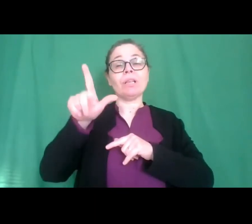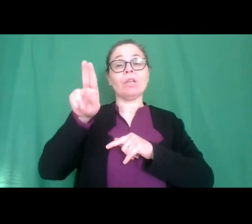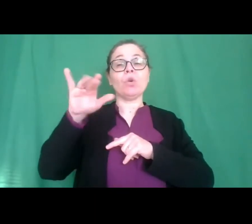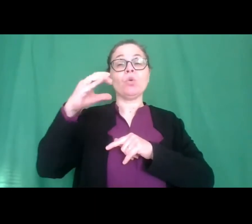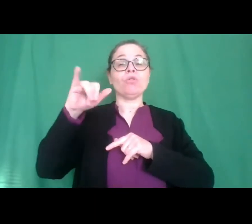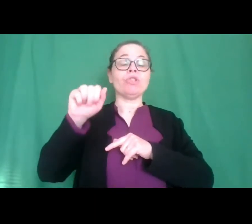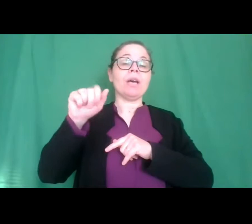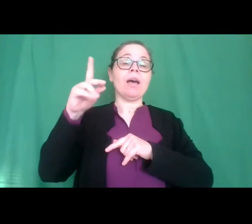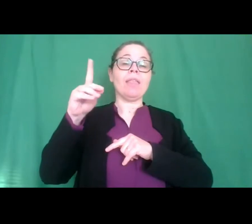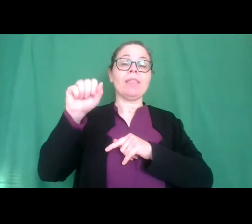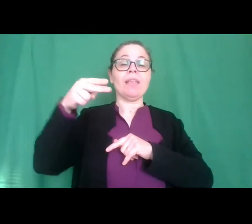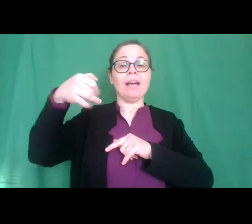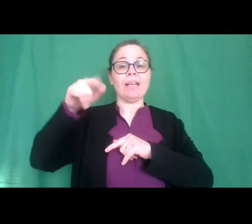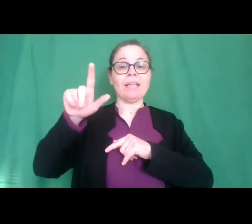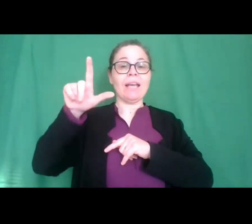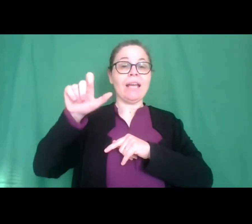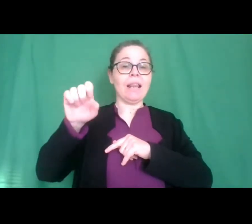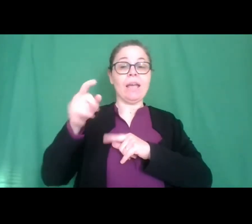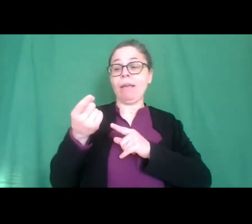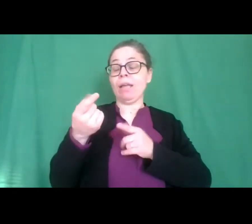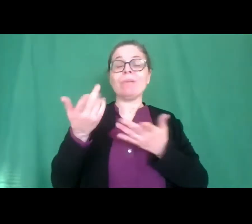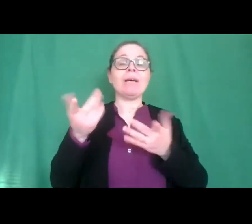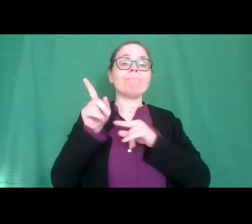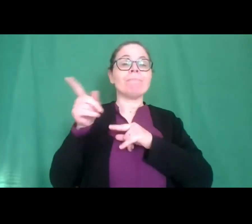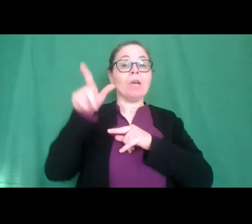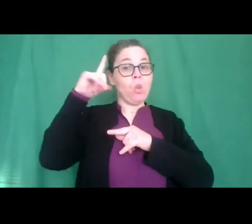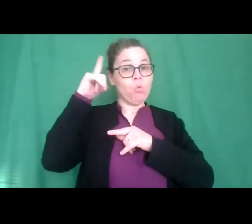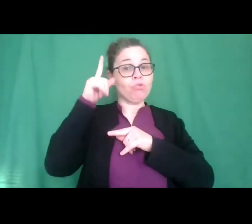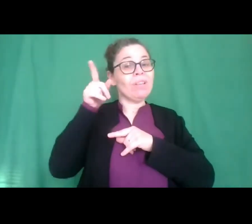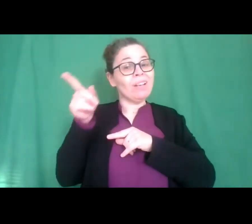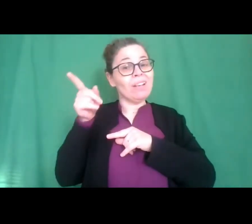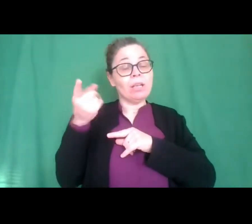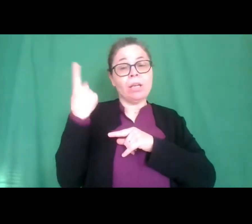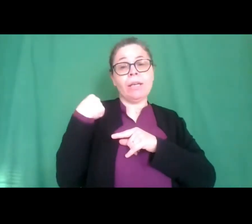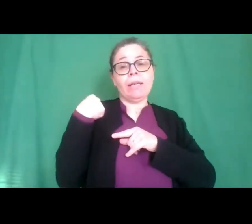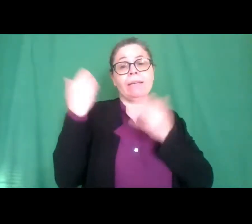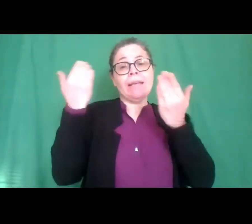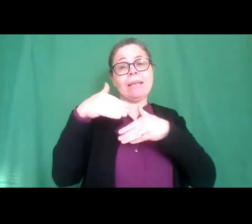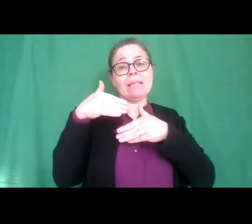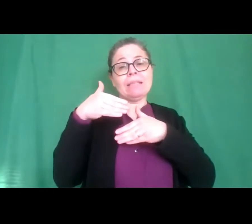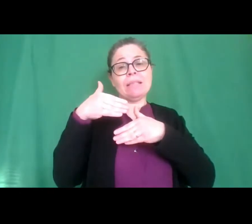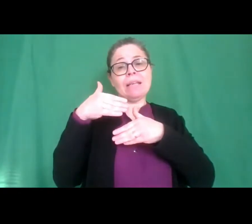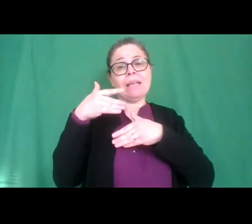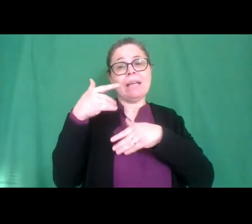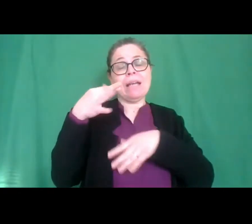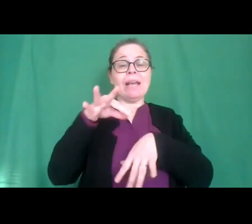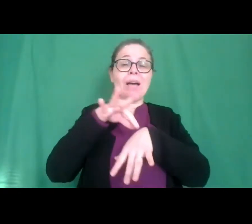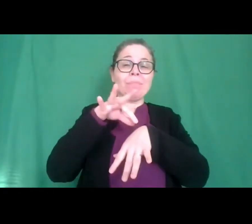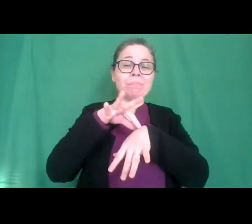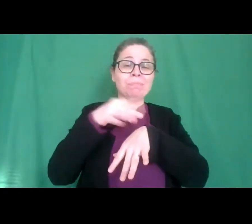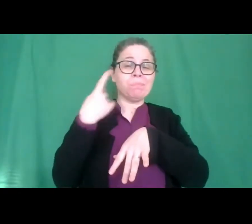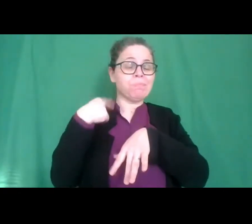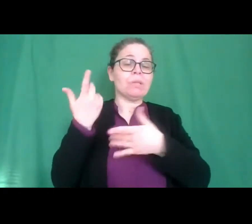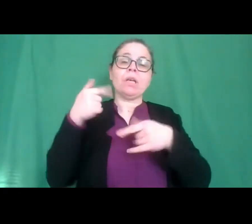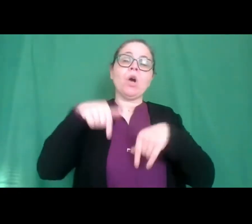ma proprio da ieri sera non è in forma purtroppo il periodo non è dei migliori e quindi non